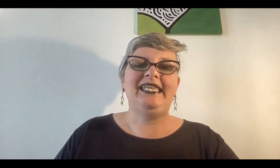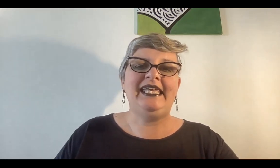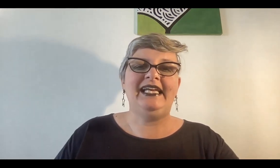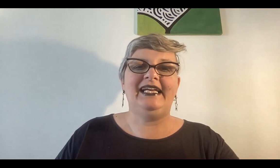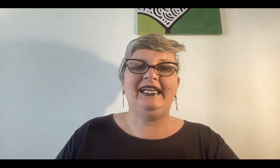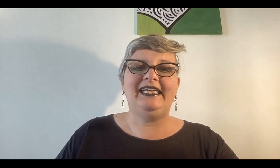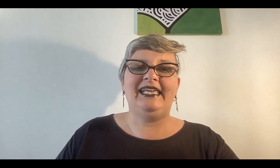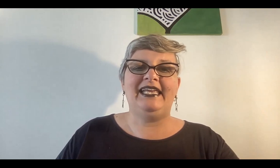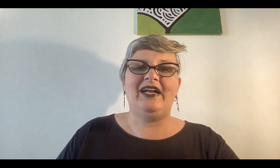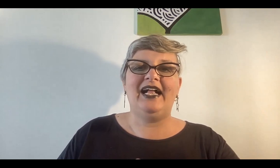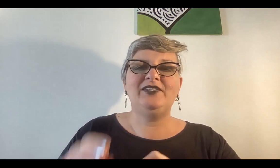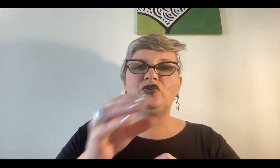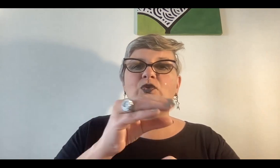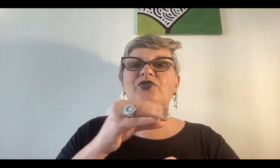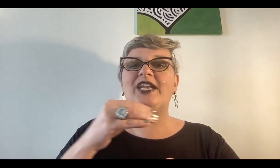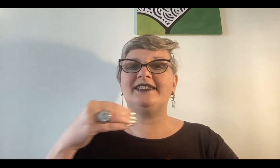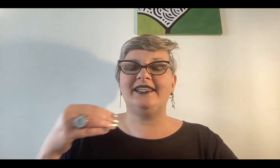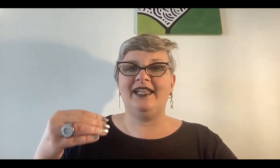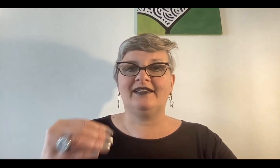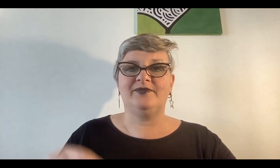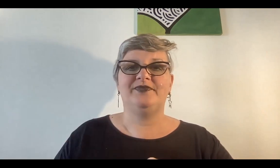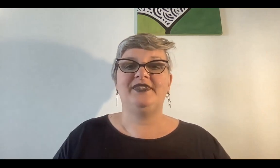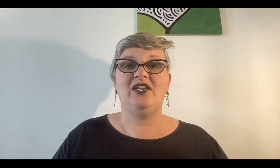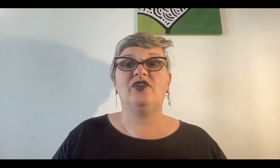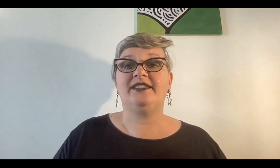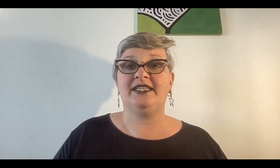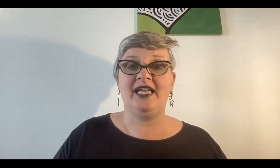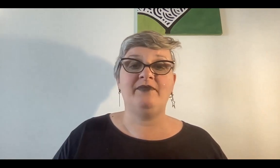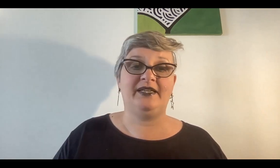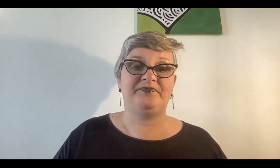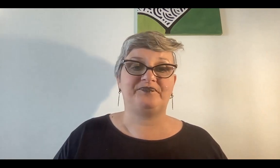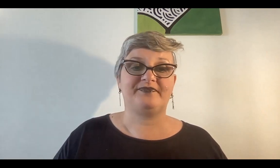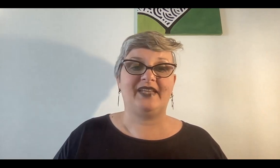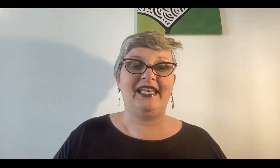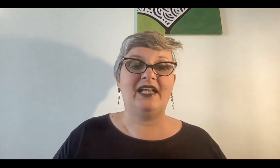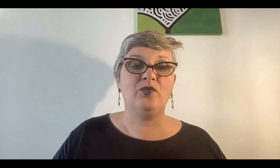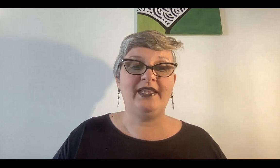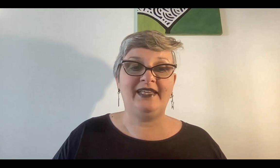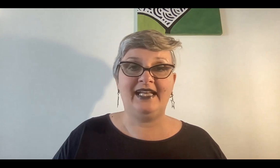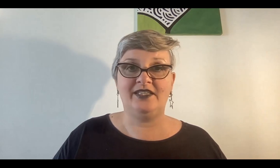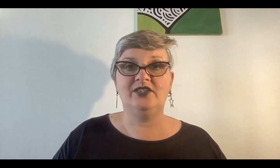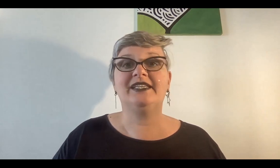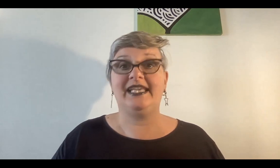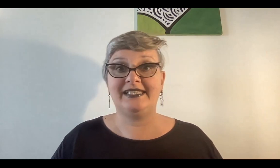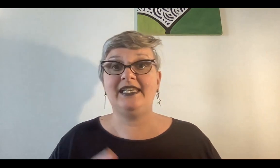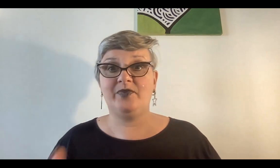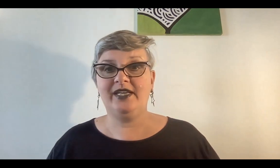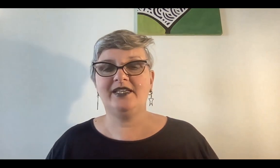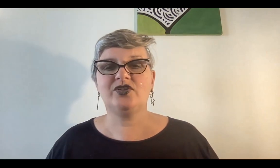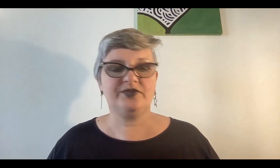Y hay todo un transitar de lo que se llama la rueda del año, que así le ponen ellos,